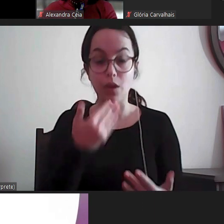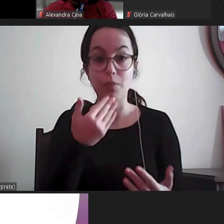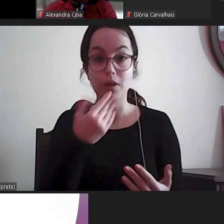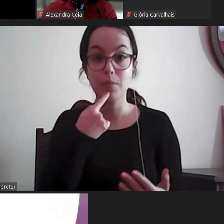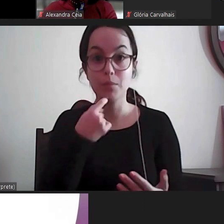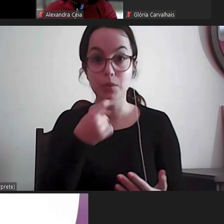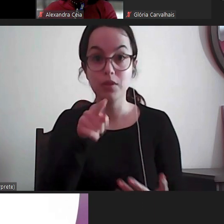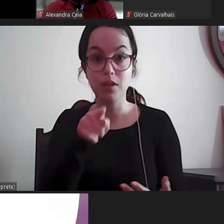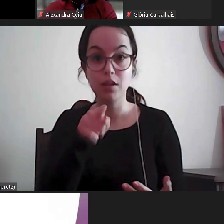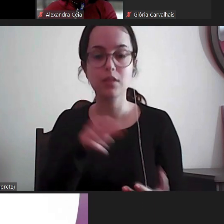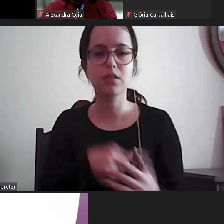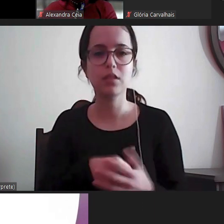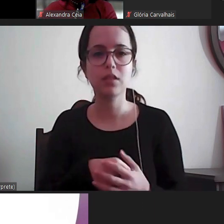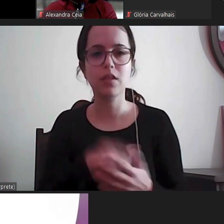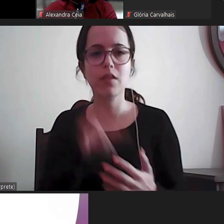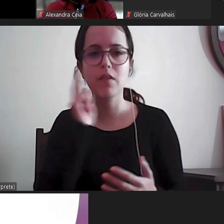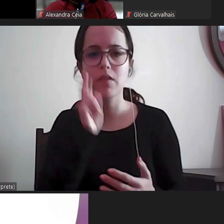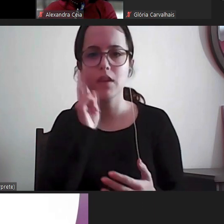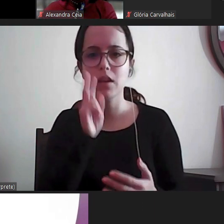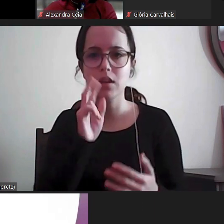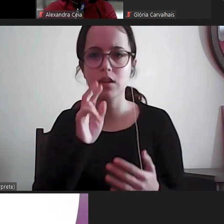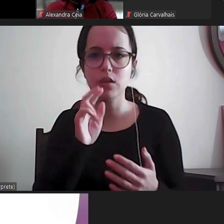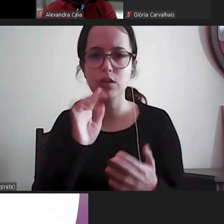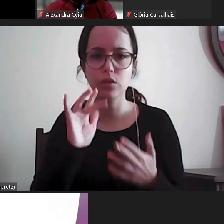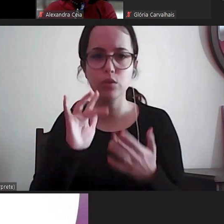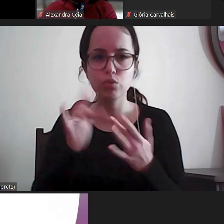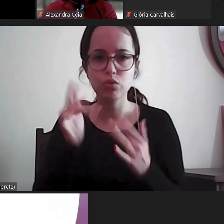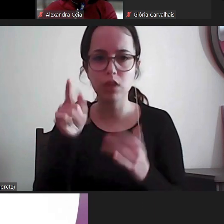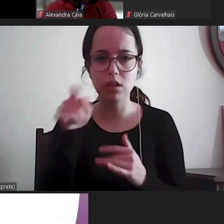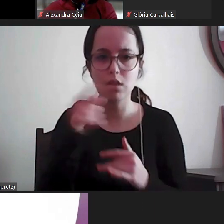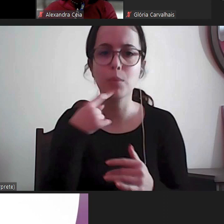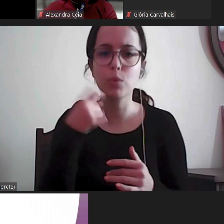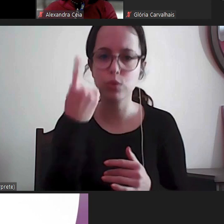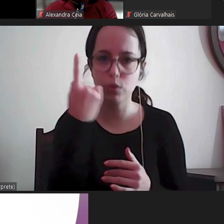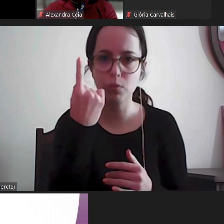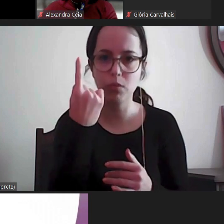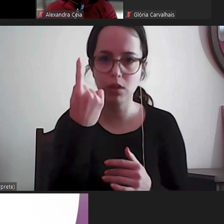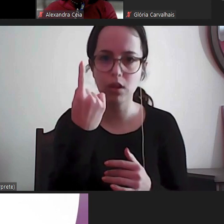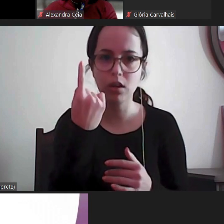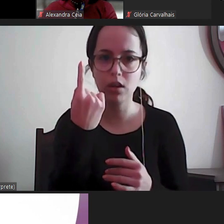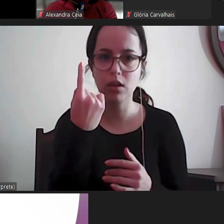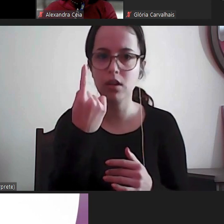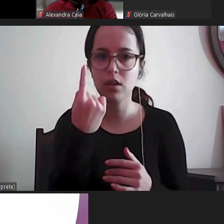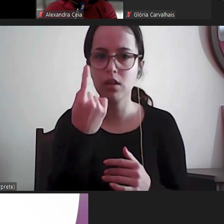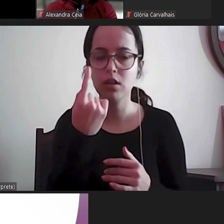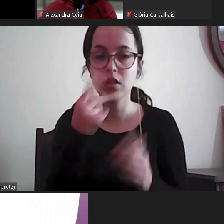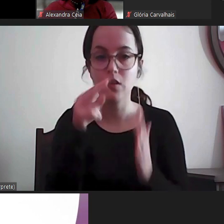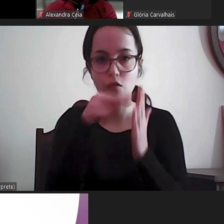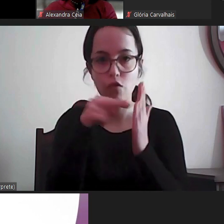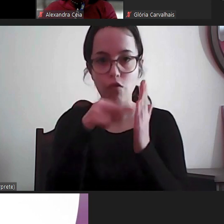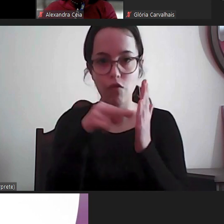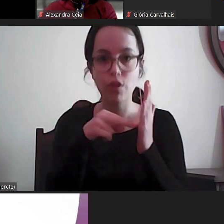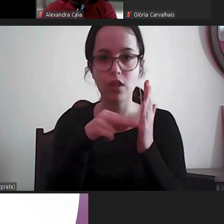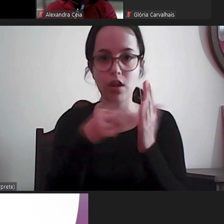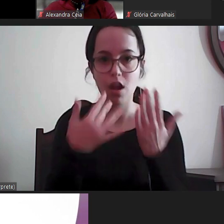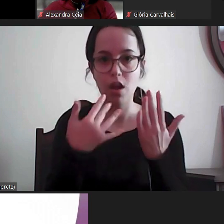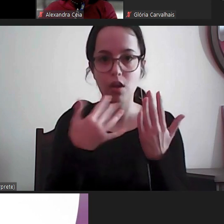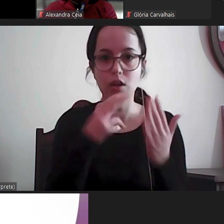eu entretanto vi aqui que no chat também temos uma questão que eu passava a ler e se calhar respondia